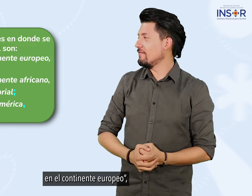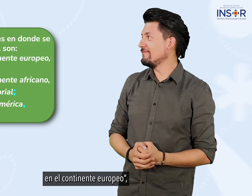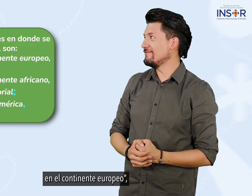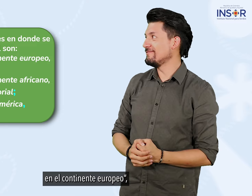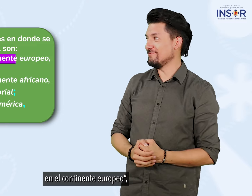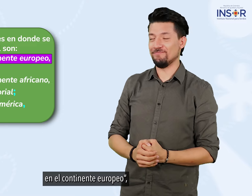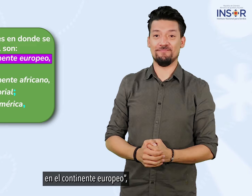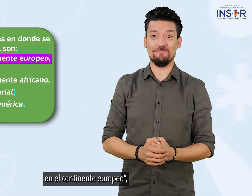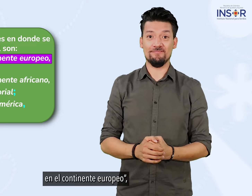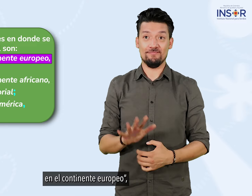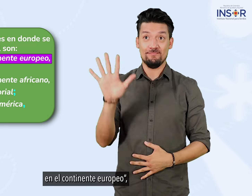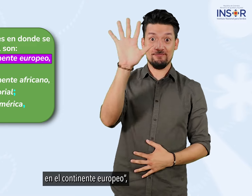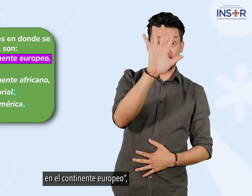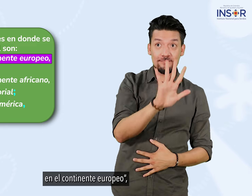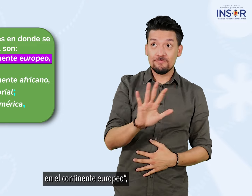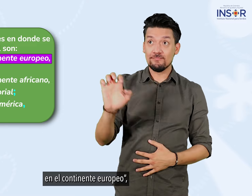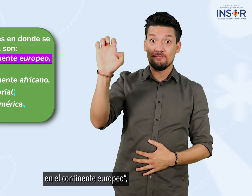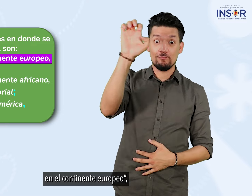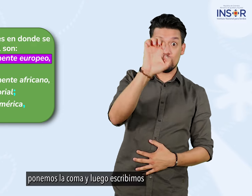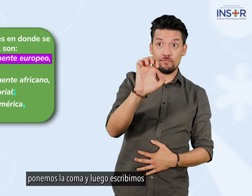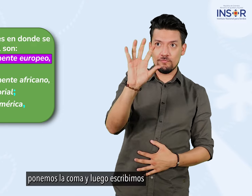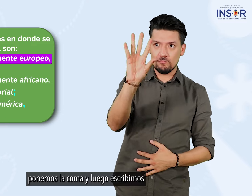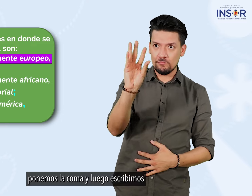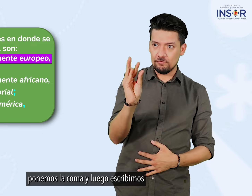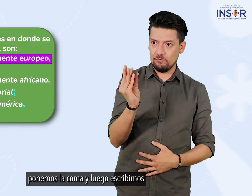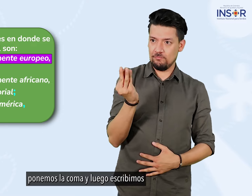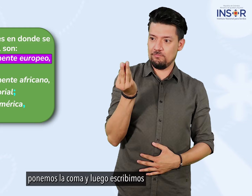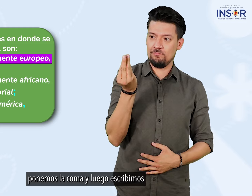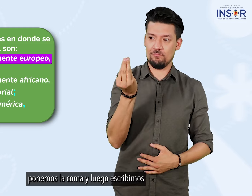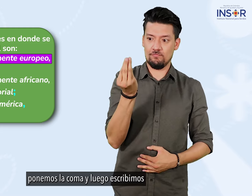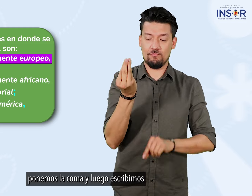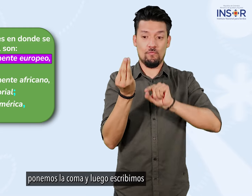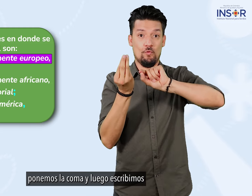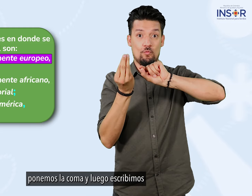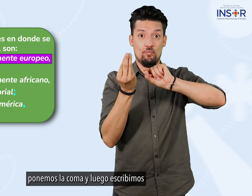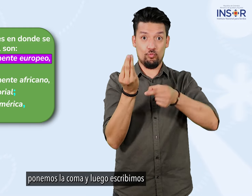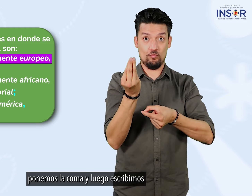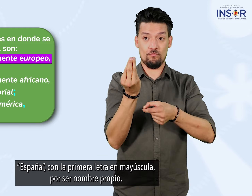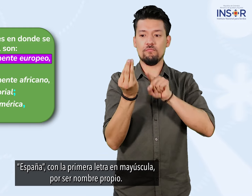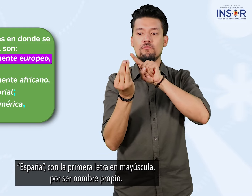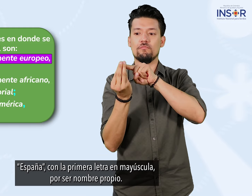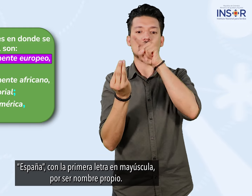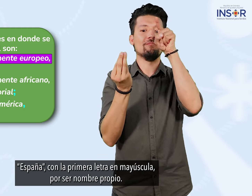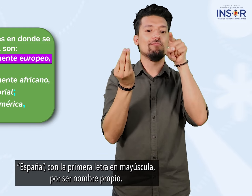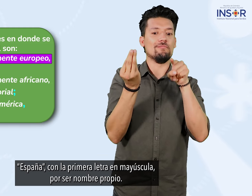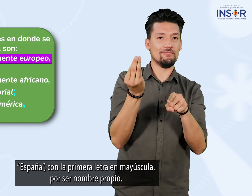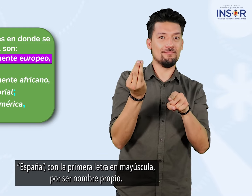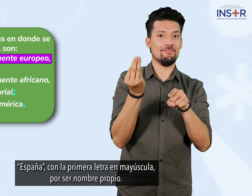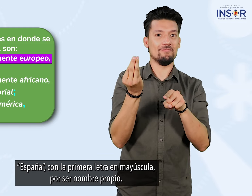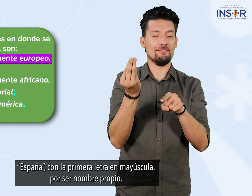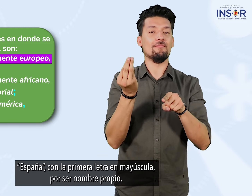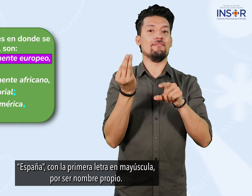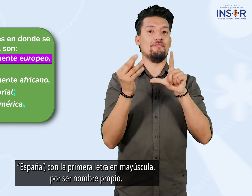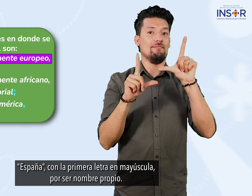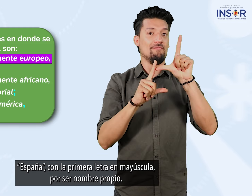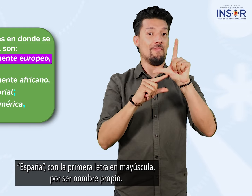europeo ponemos la coma ponemos luego escribimos España con la primera letra en